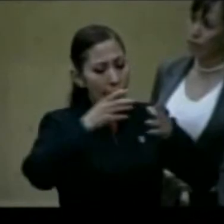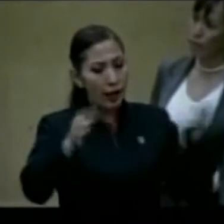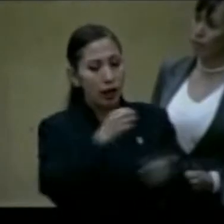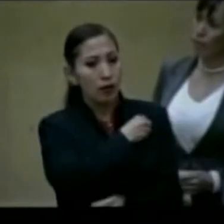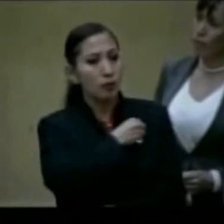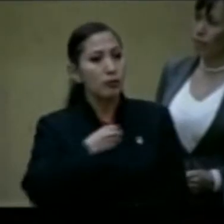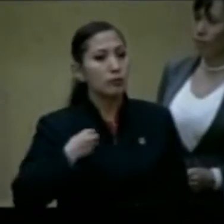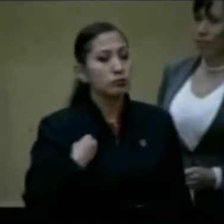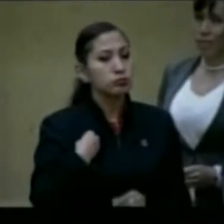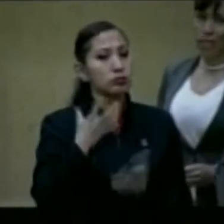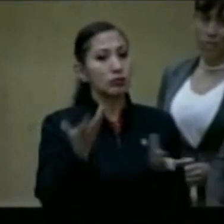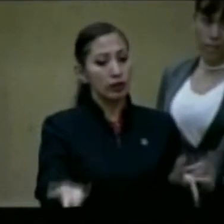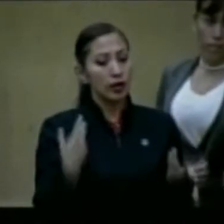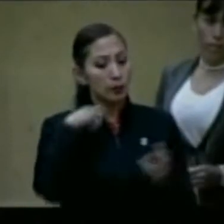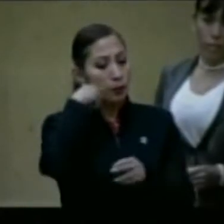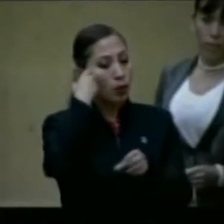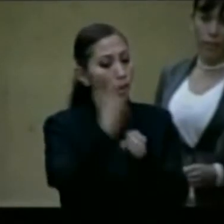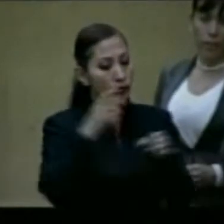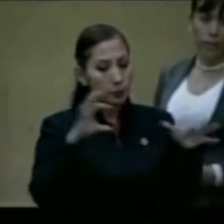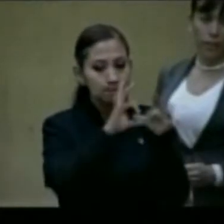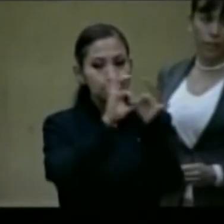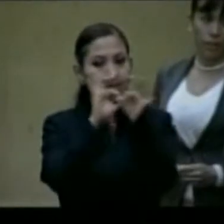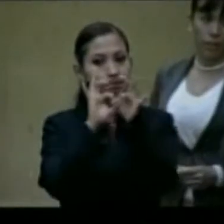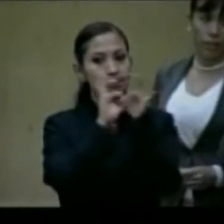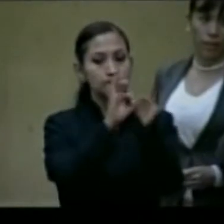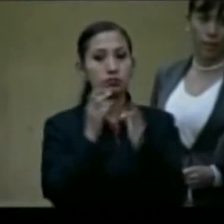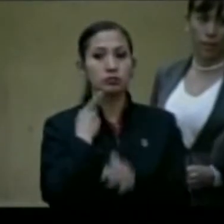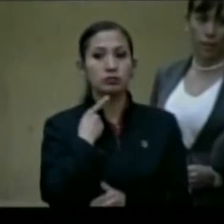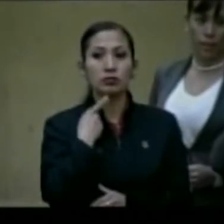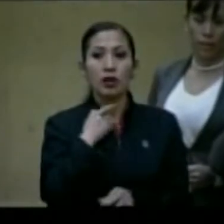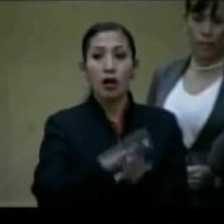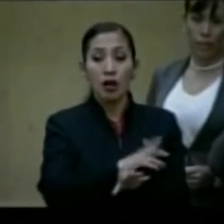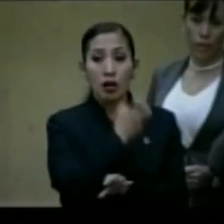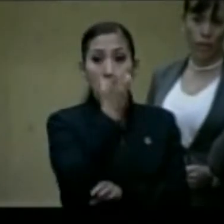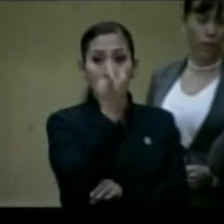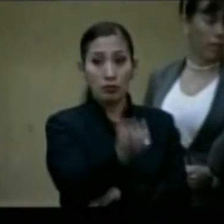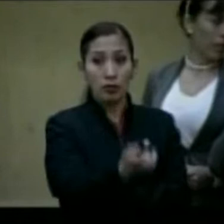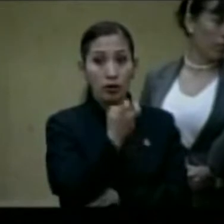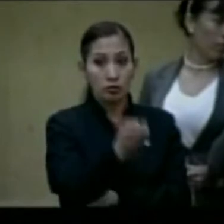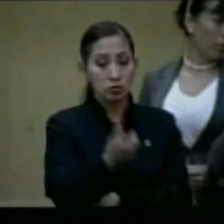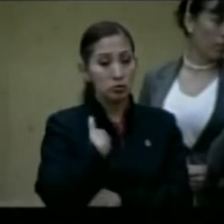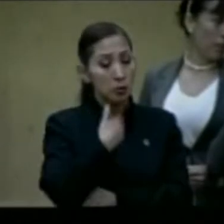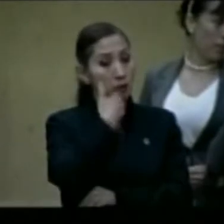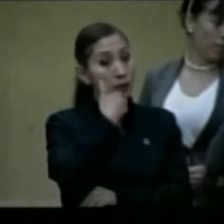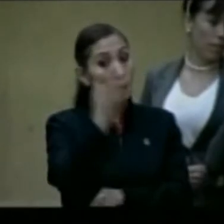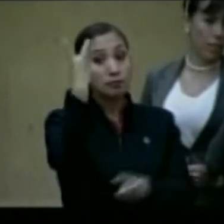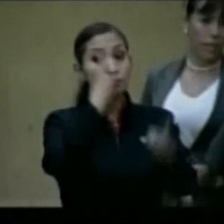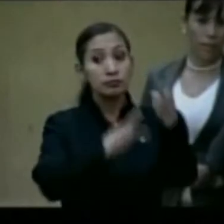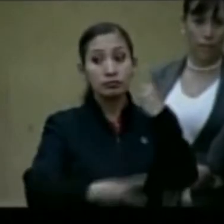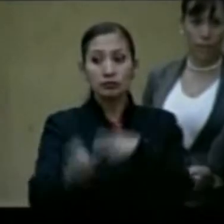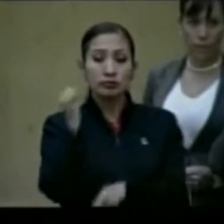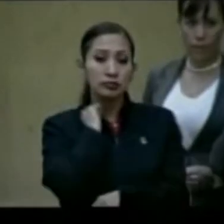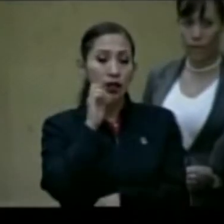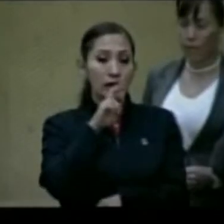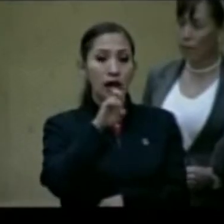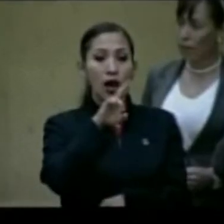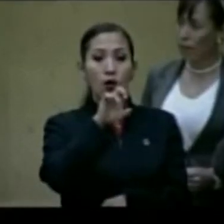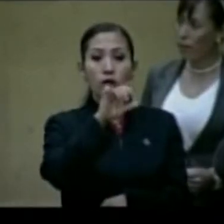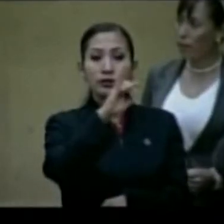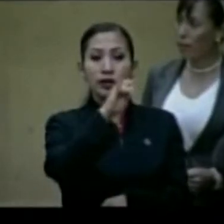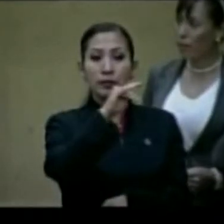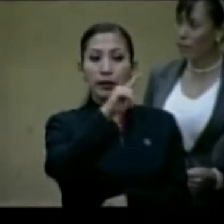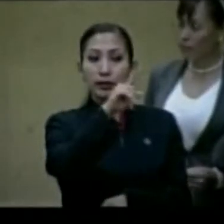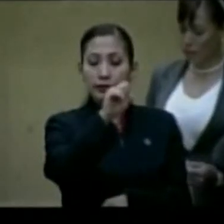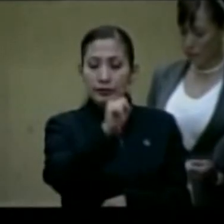y la suma de voluntades políticas. Por ello, celebro la presencia del senador Raúl Cervantes,